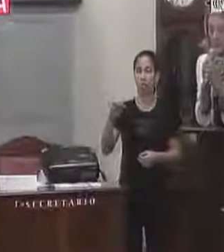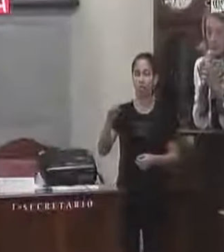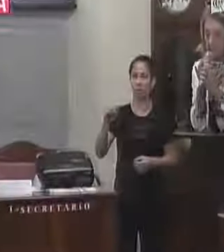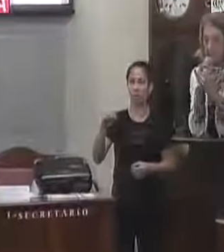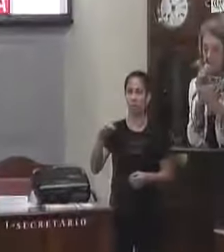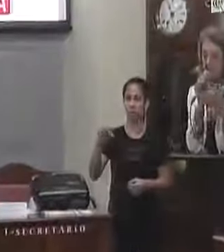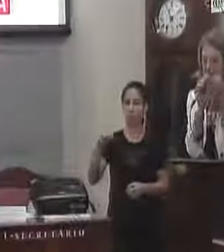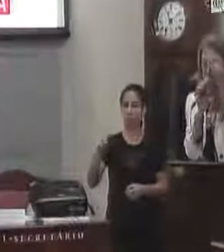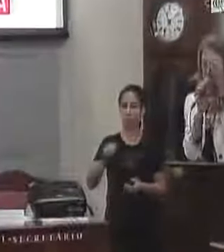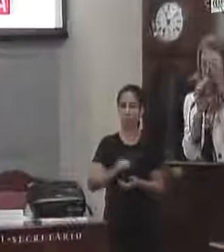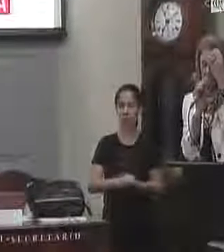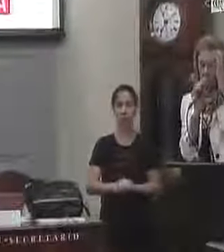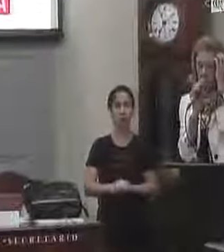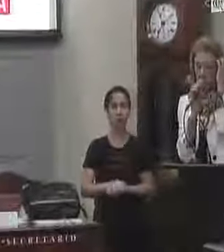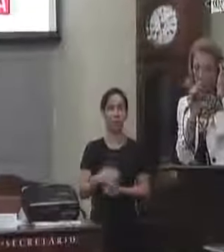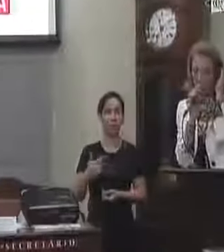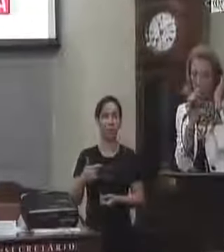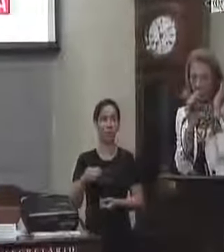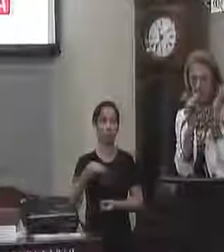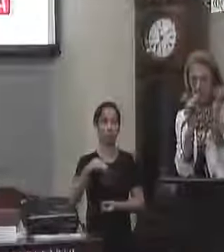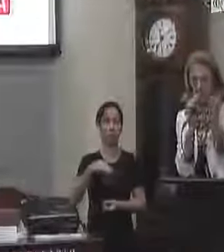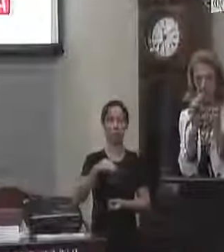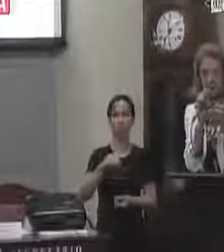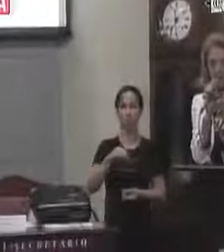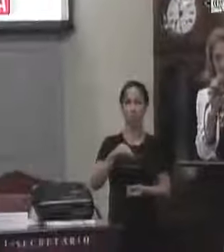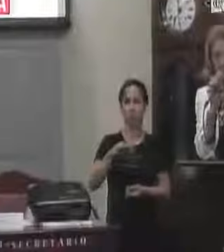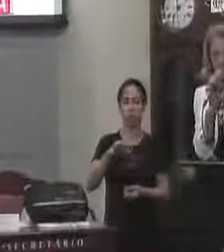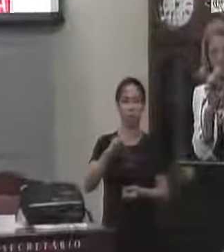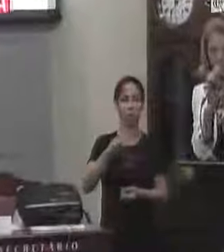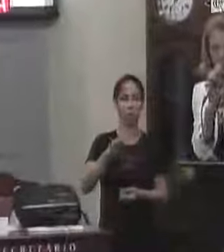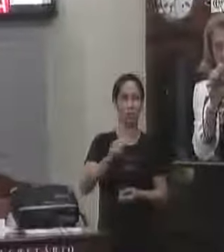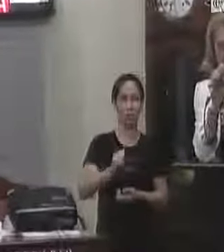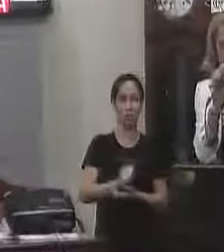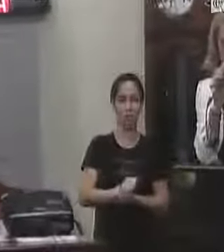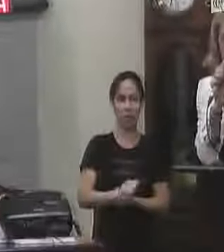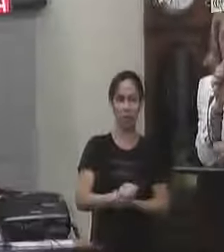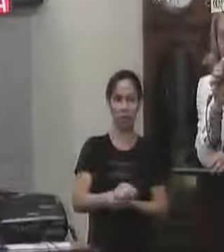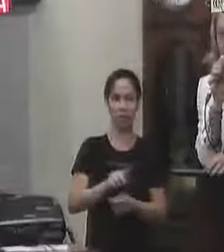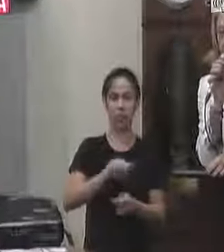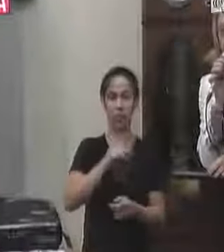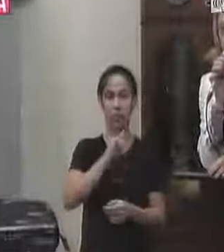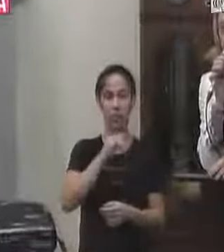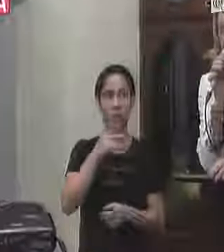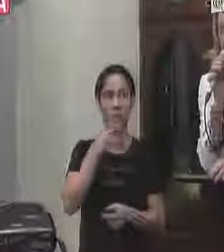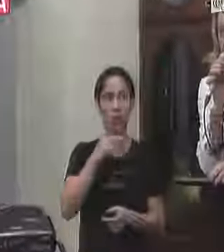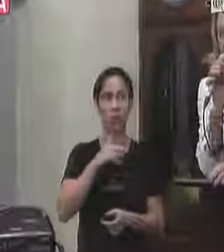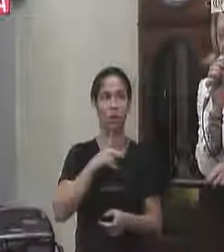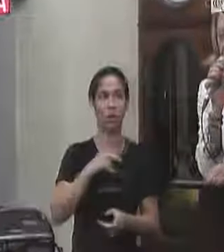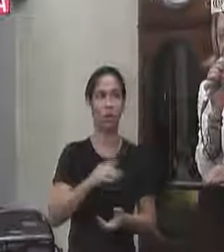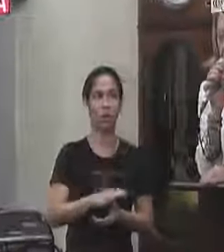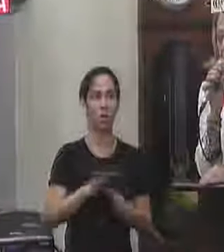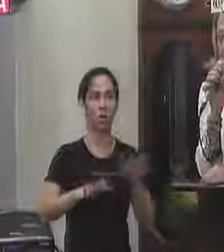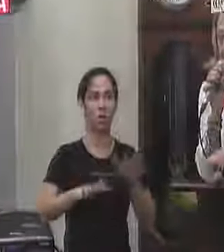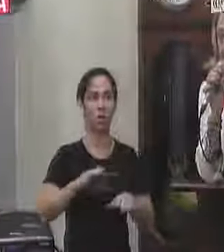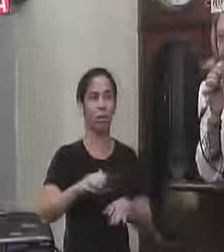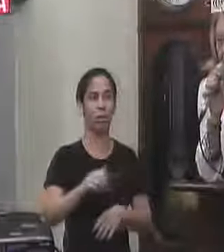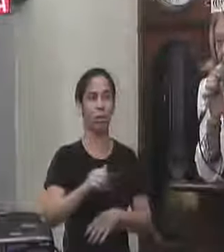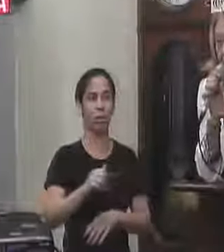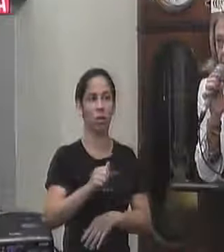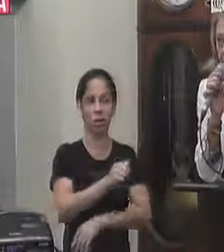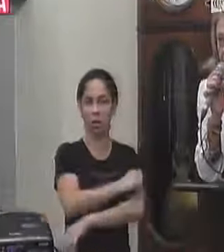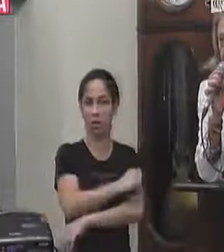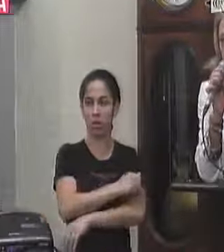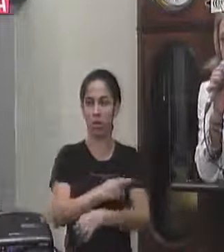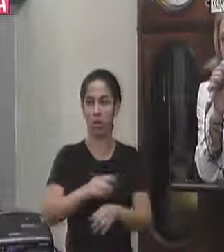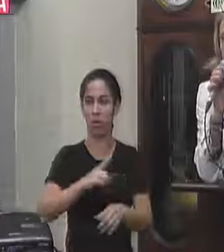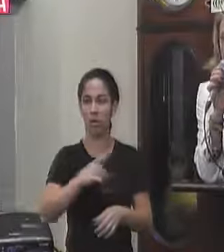aluno ele está sem monitora me corrijam ali eu acho que foi um aluno que saiu